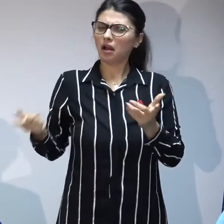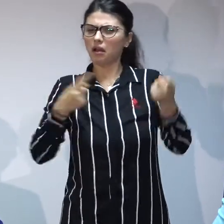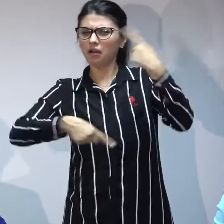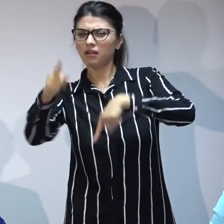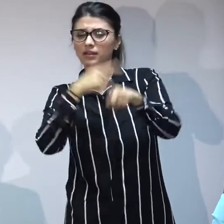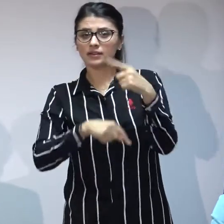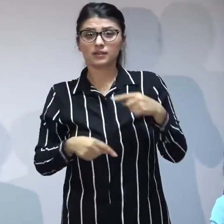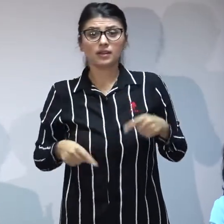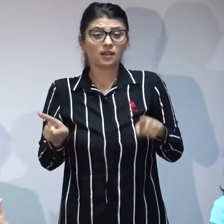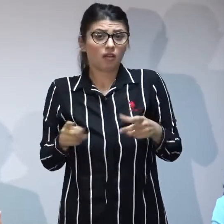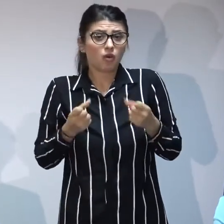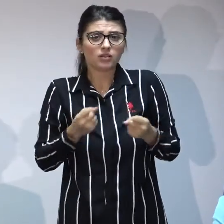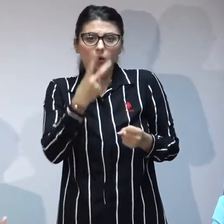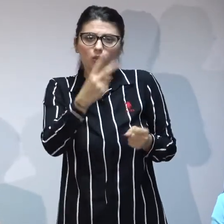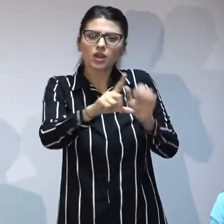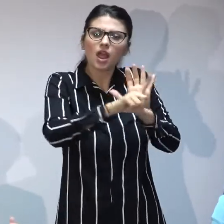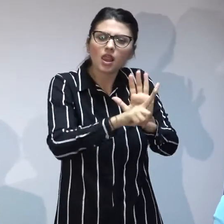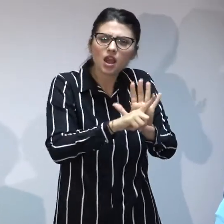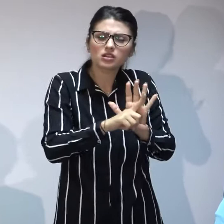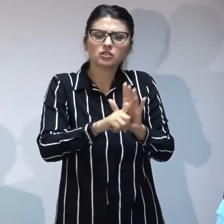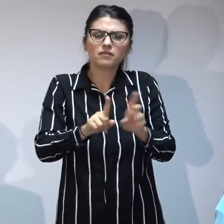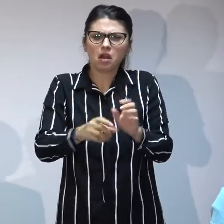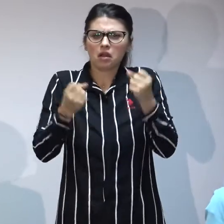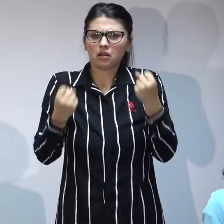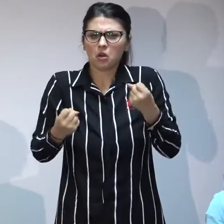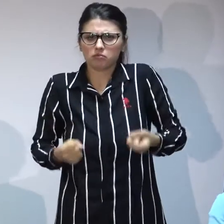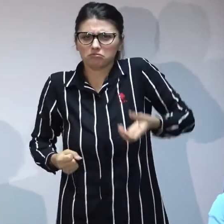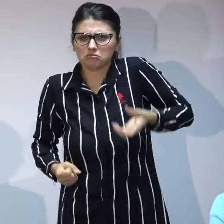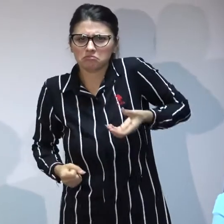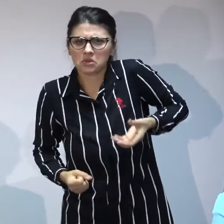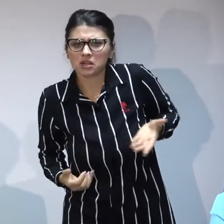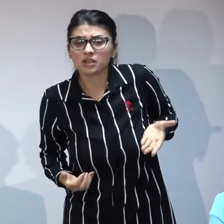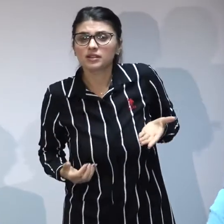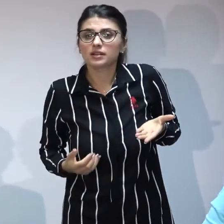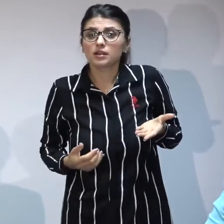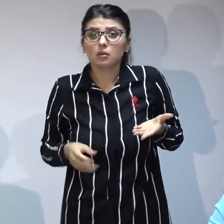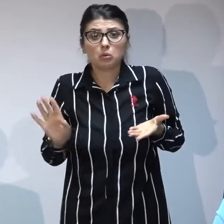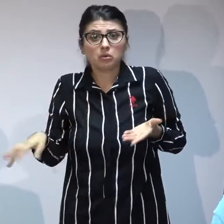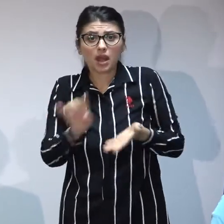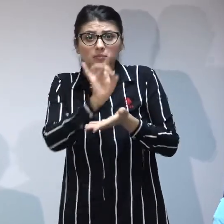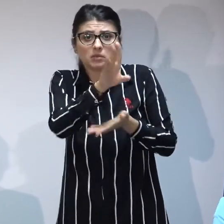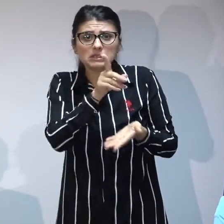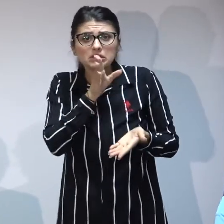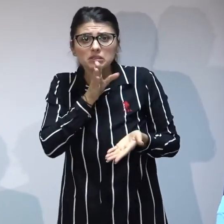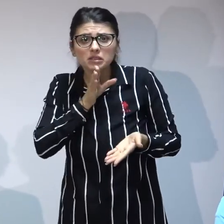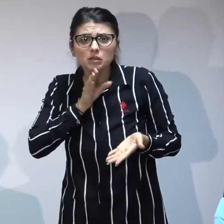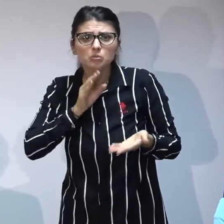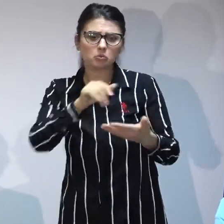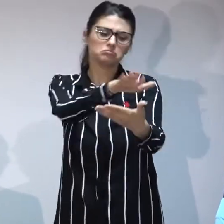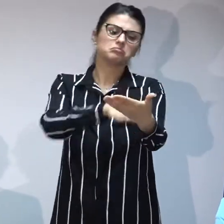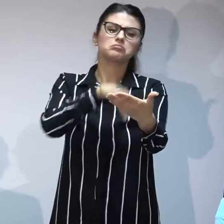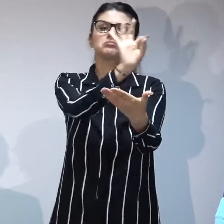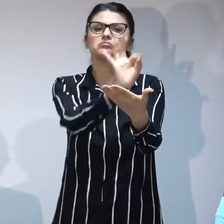foarte stufoase sau în niște acte normative secundare atunci iată ai acest ghid care îți arată ce ai de făcut